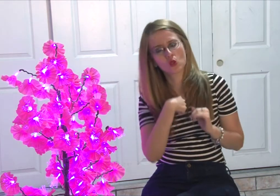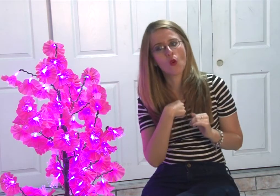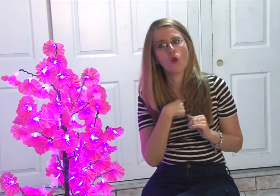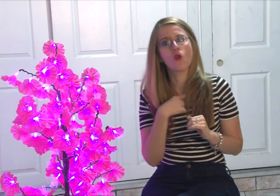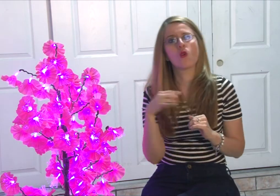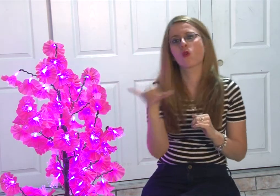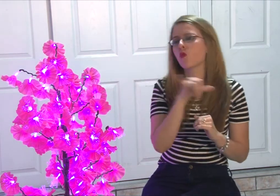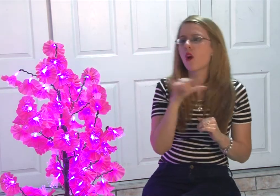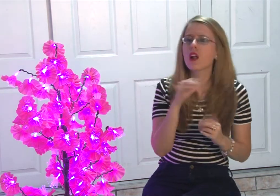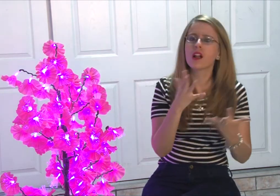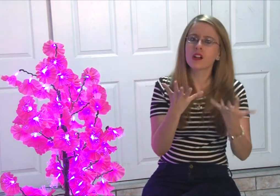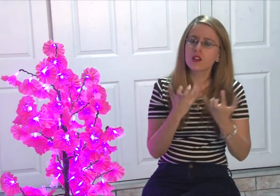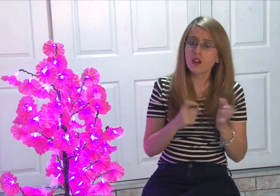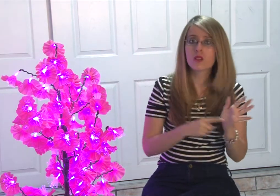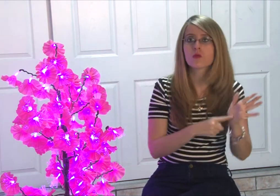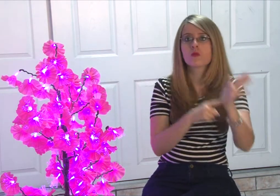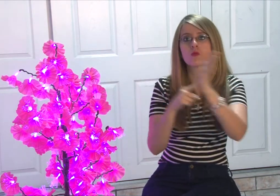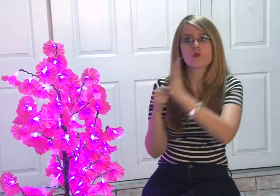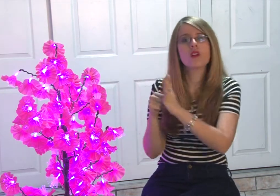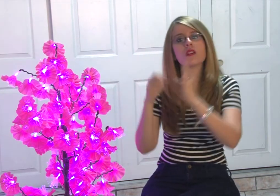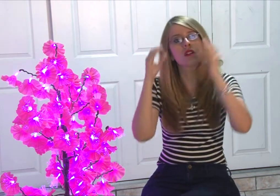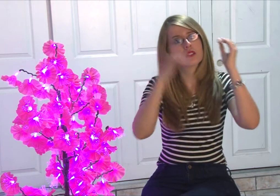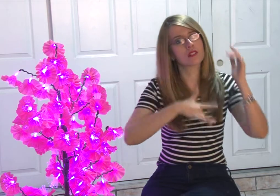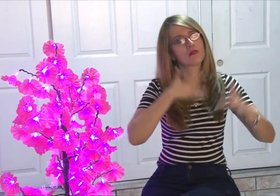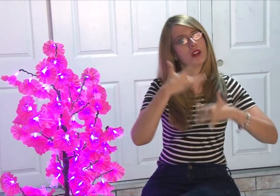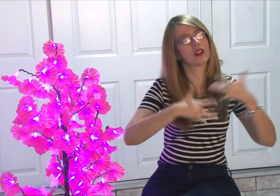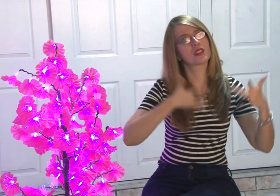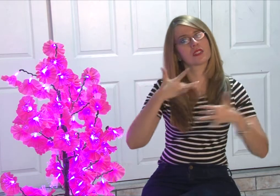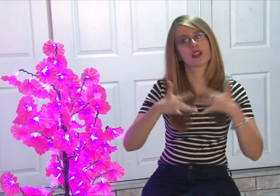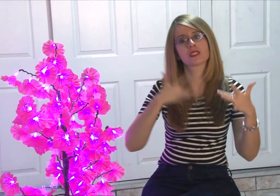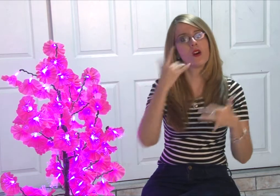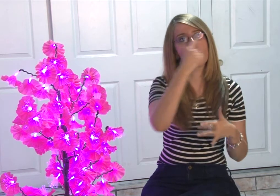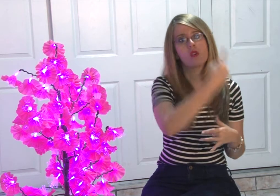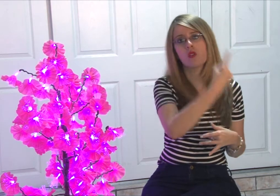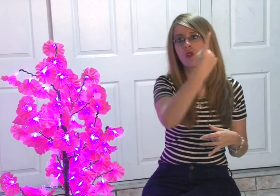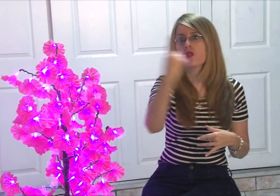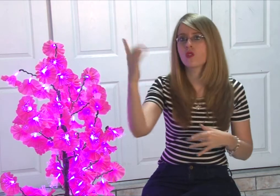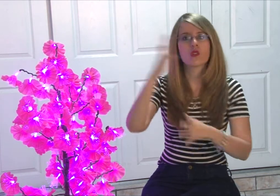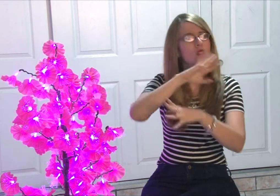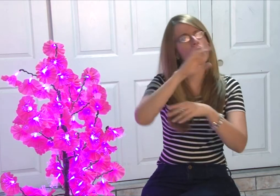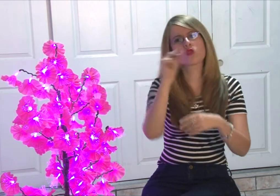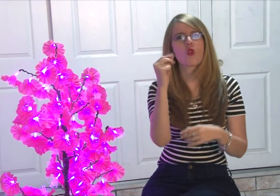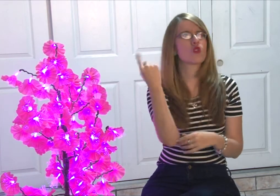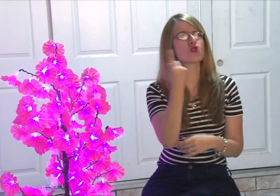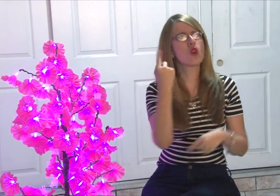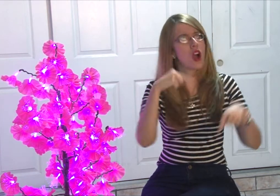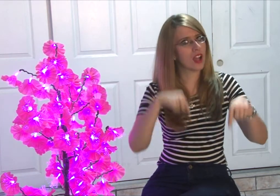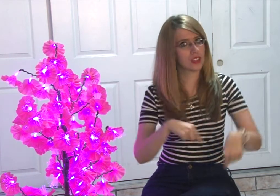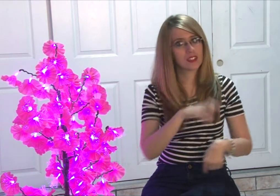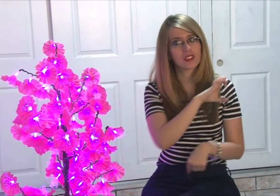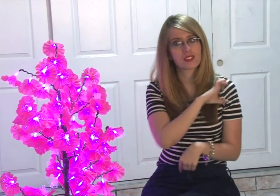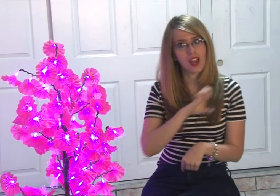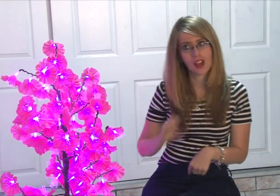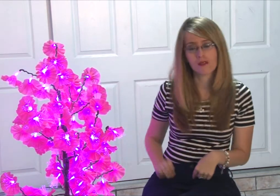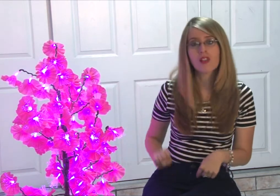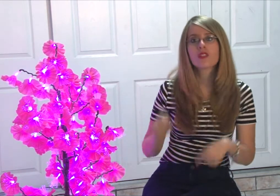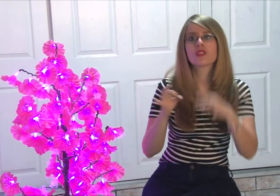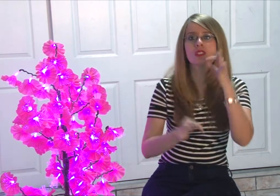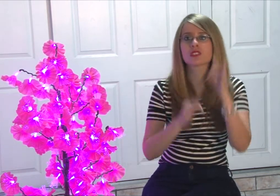mostrarles a ellos también una sensibilización, no solo acá, sino